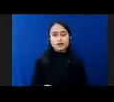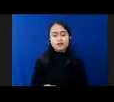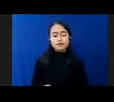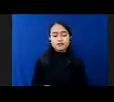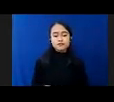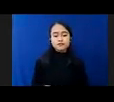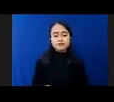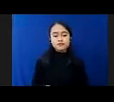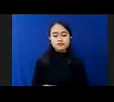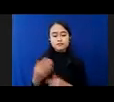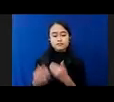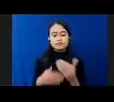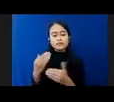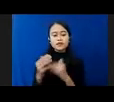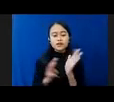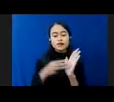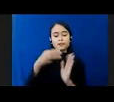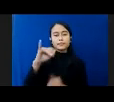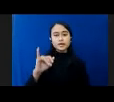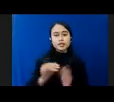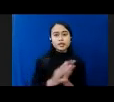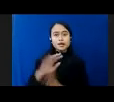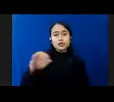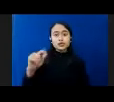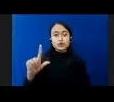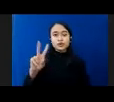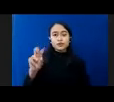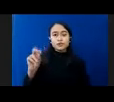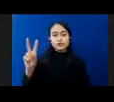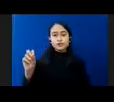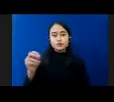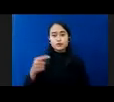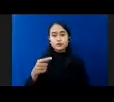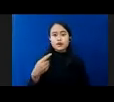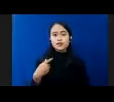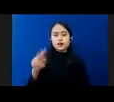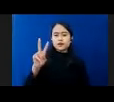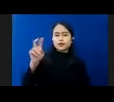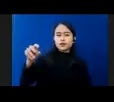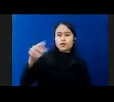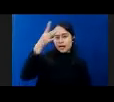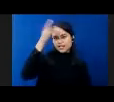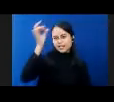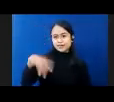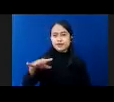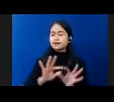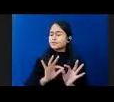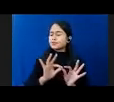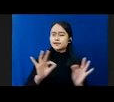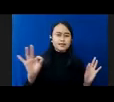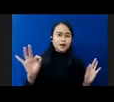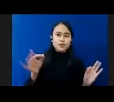Lalu Di Mei Dan Juli 2020 Ini Dua Desa Yang Sangat Jauh Kesana